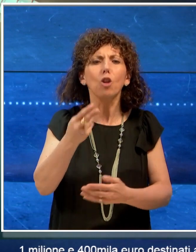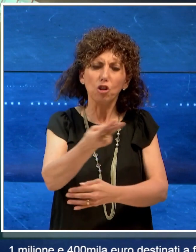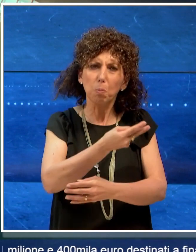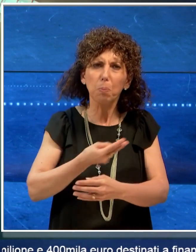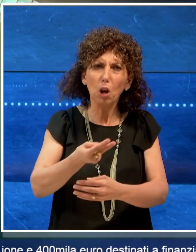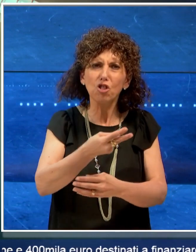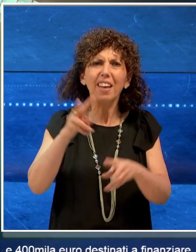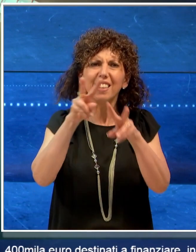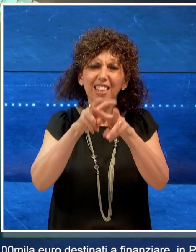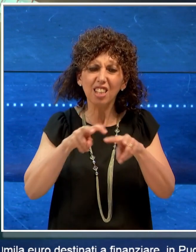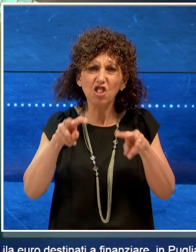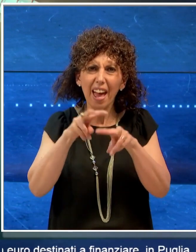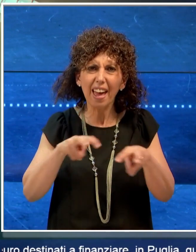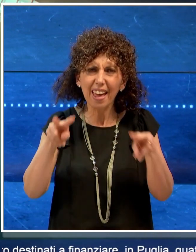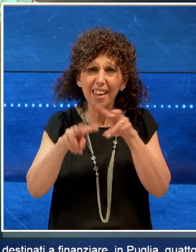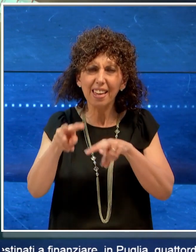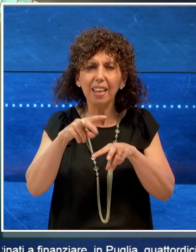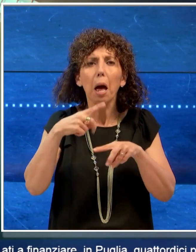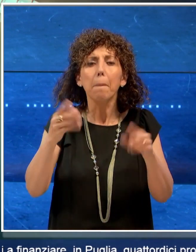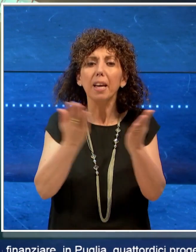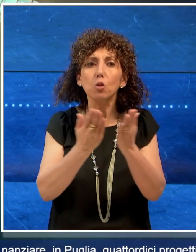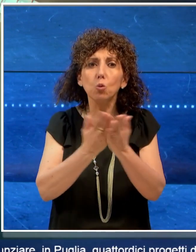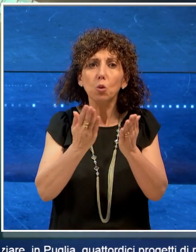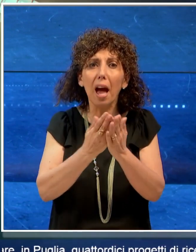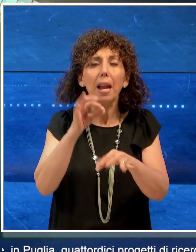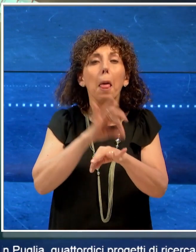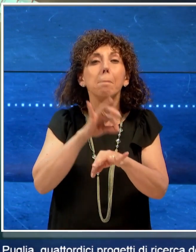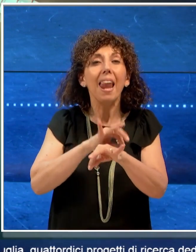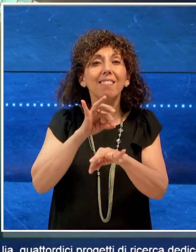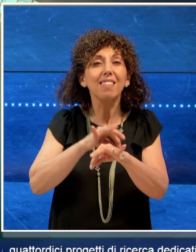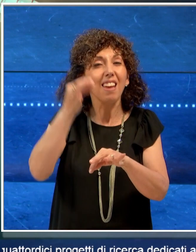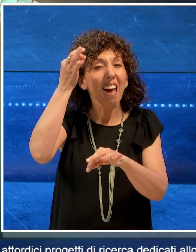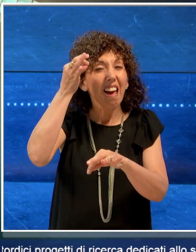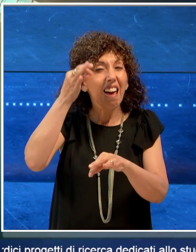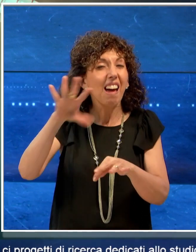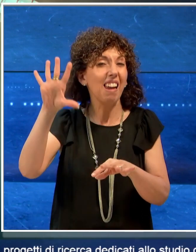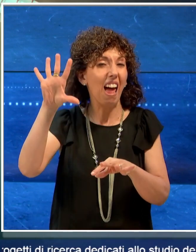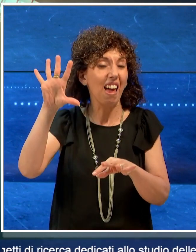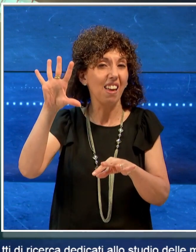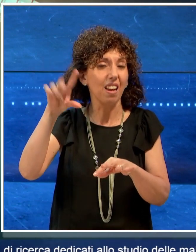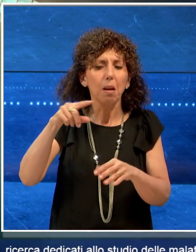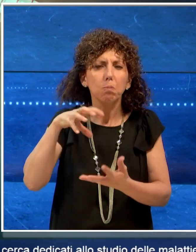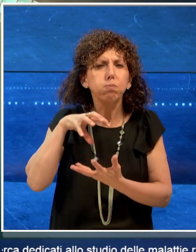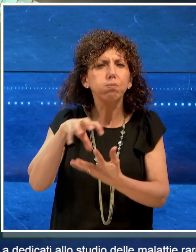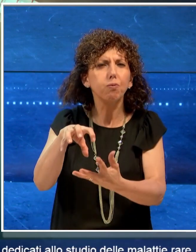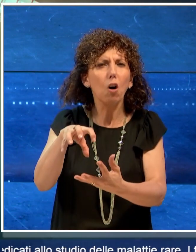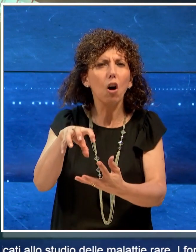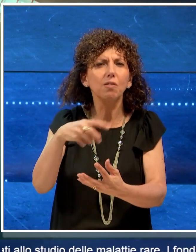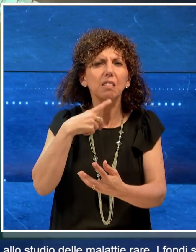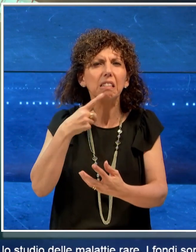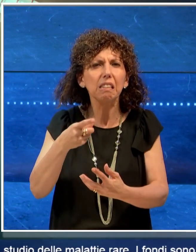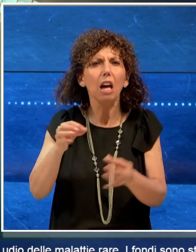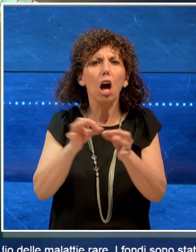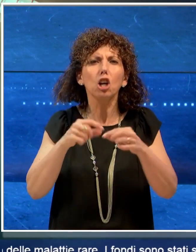ricerca dedicati allo studio delle malattie rare. I fondi sono stati stanziati dal Consiglio regionale